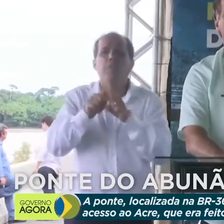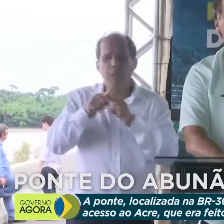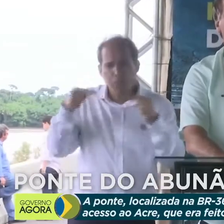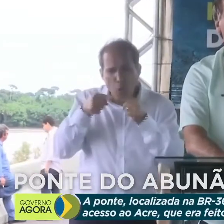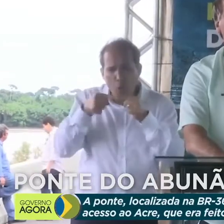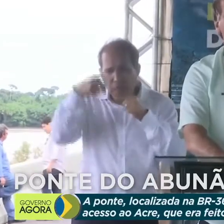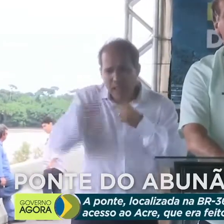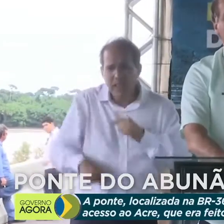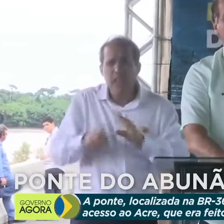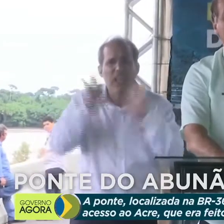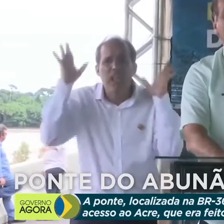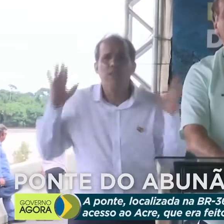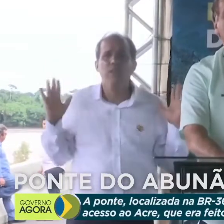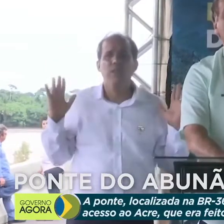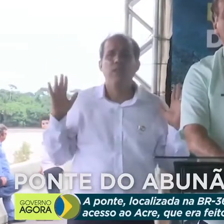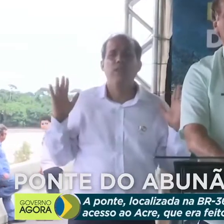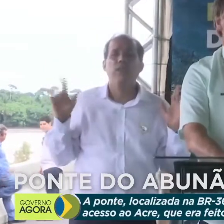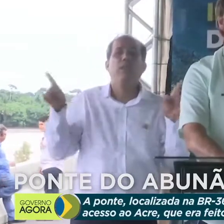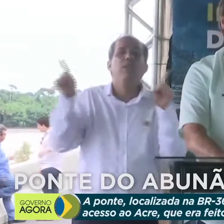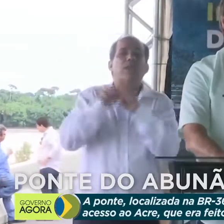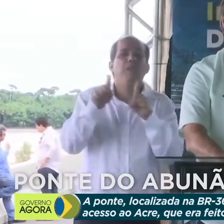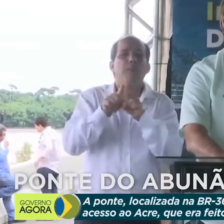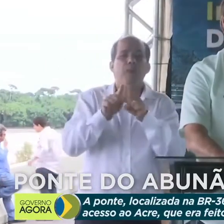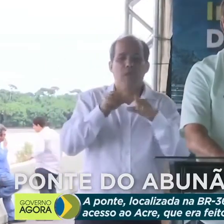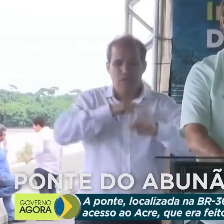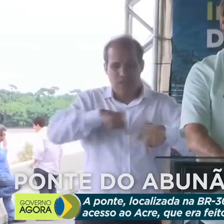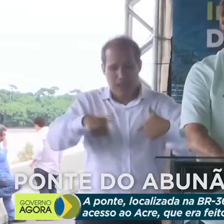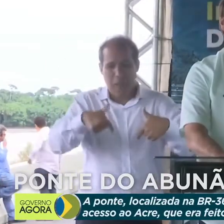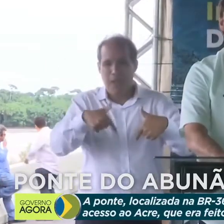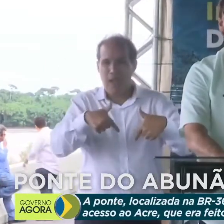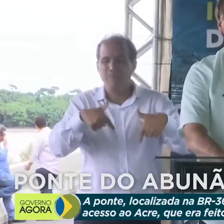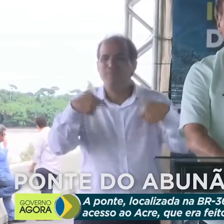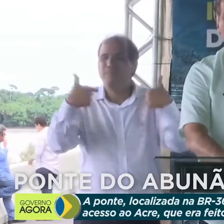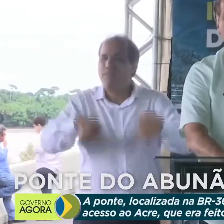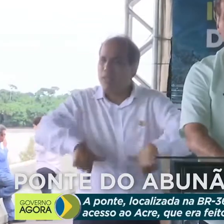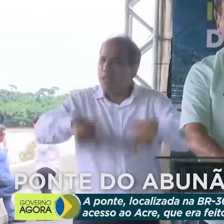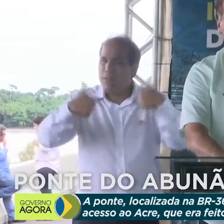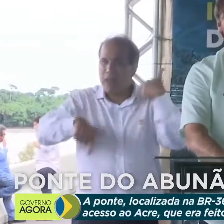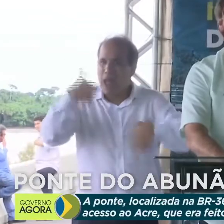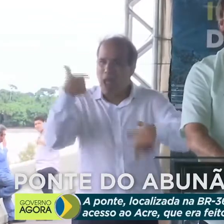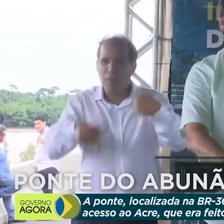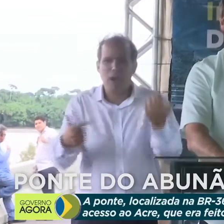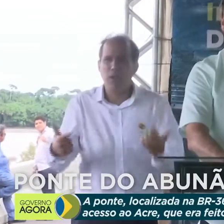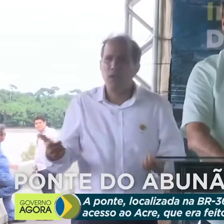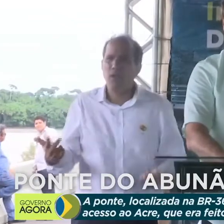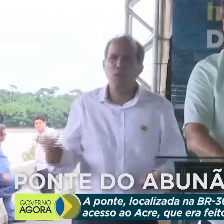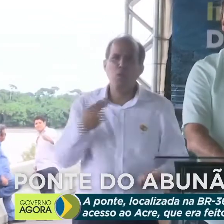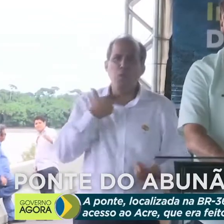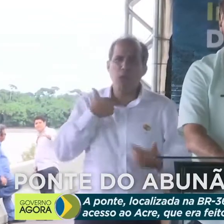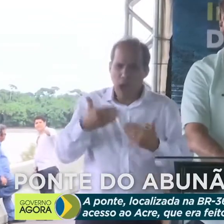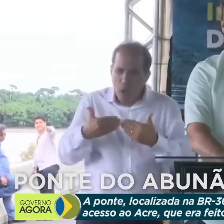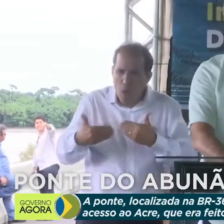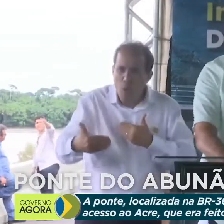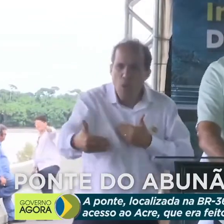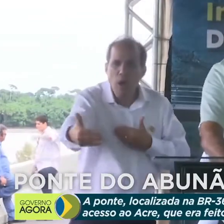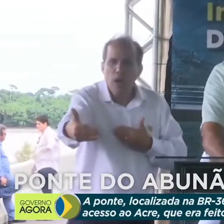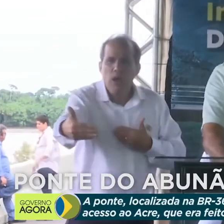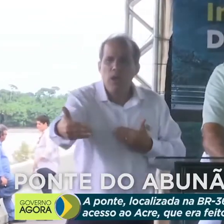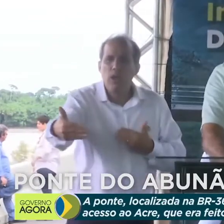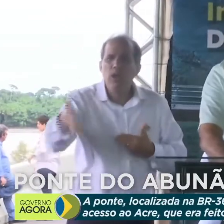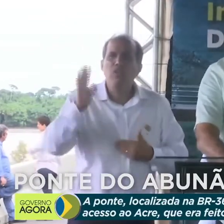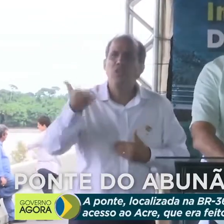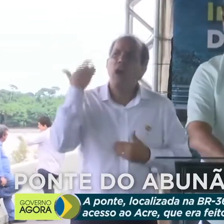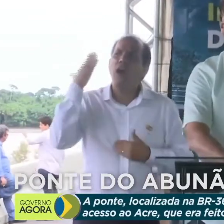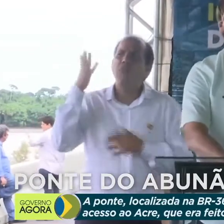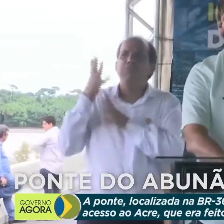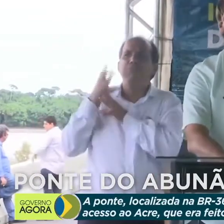e também o trabalho não se justifica daqui para frente, depois de tudo